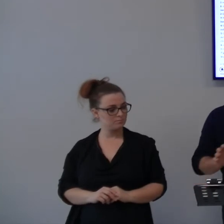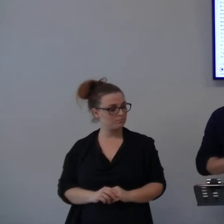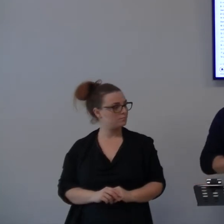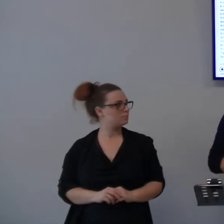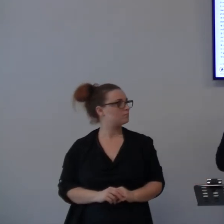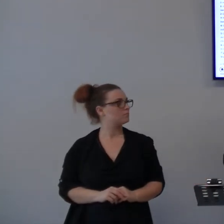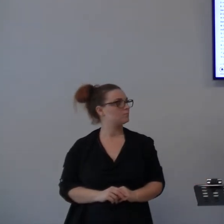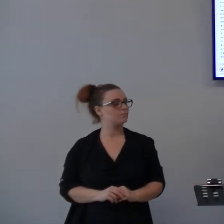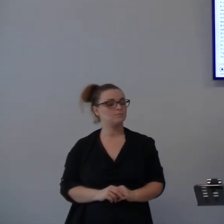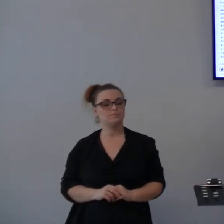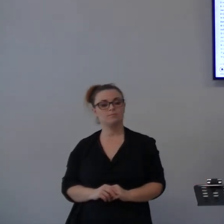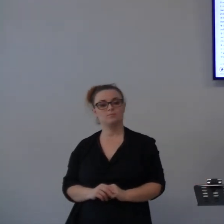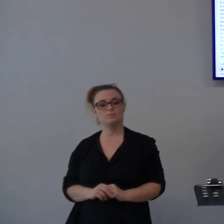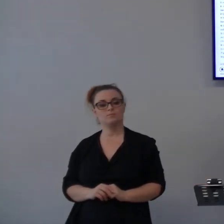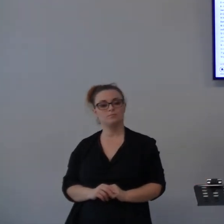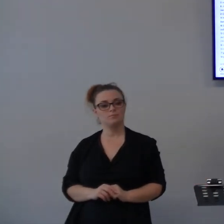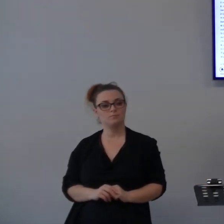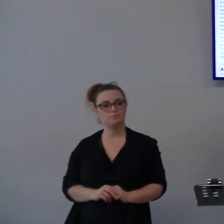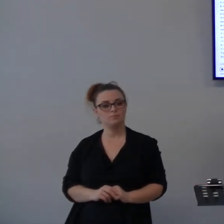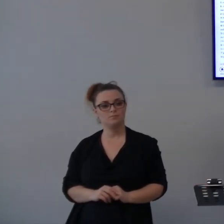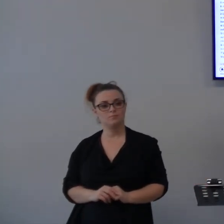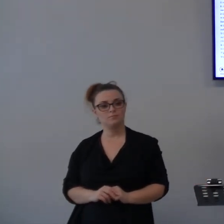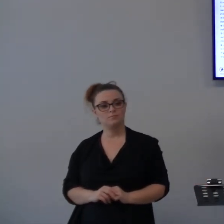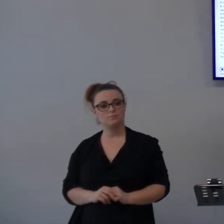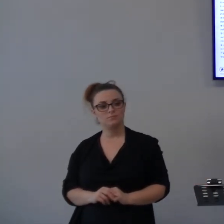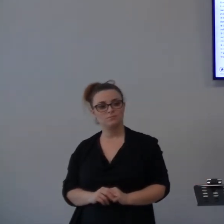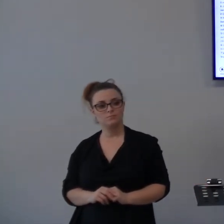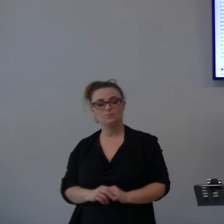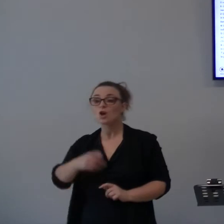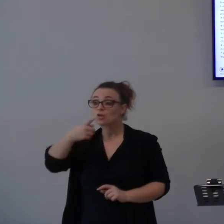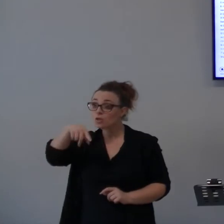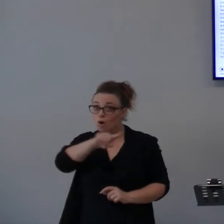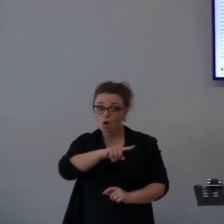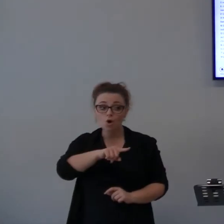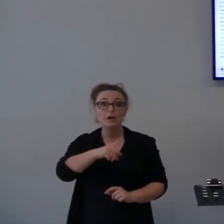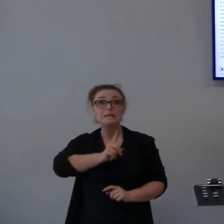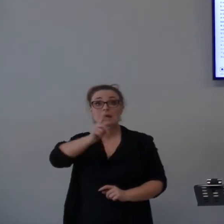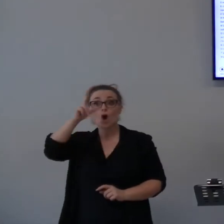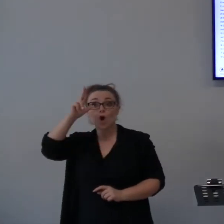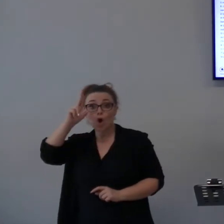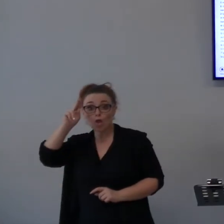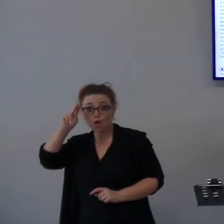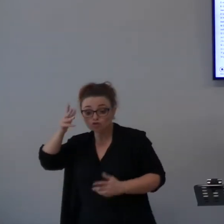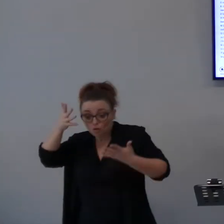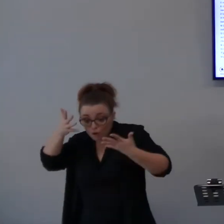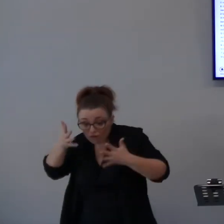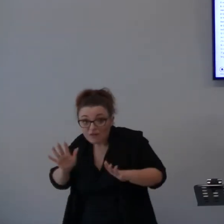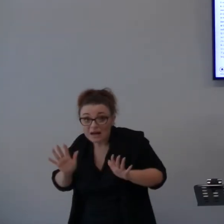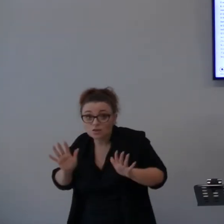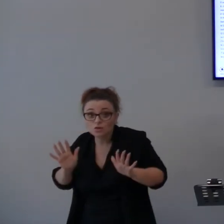Se noi abbiamo conosciuto Dio per quello che lui è.